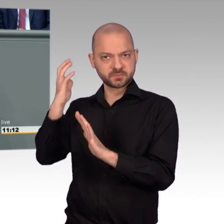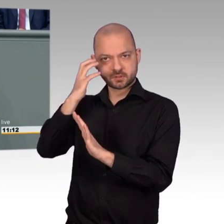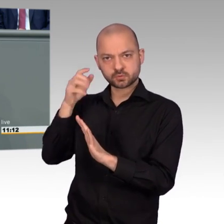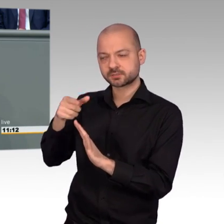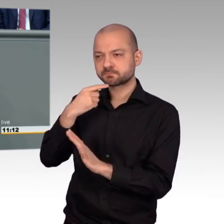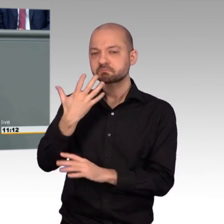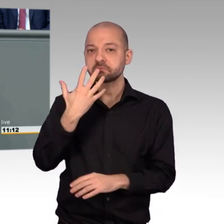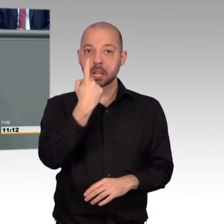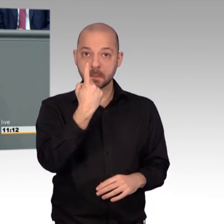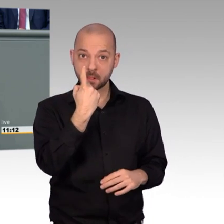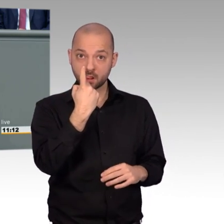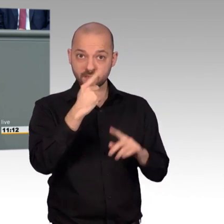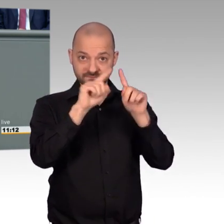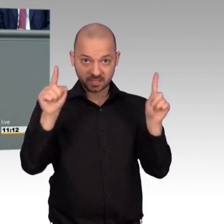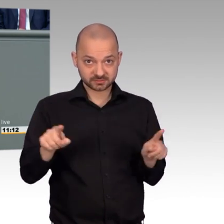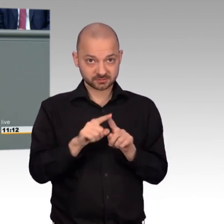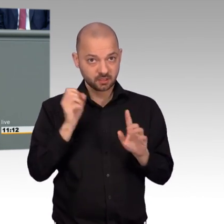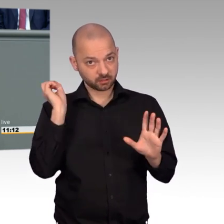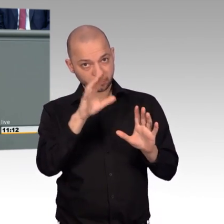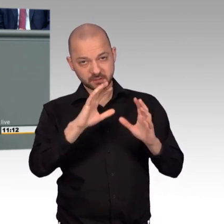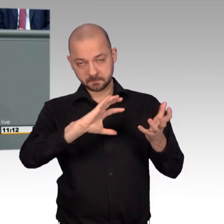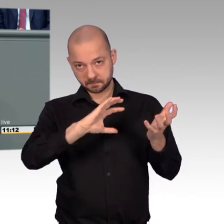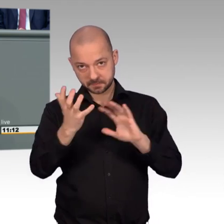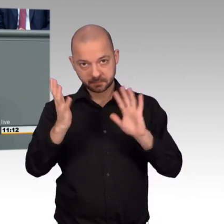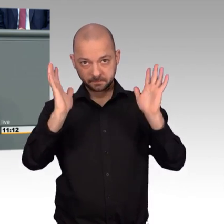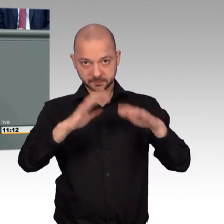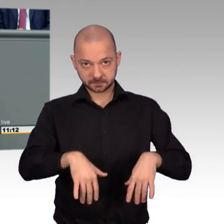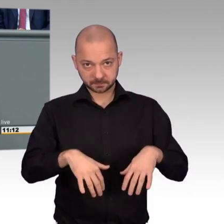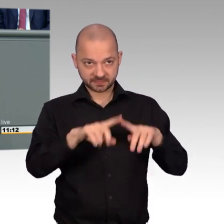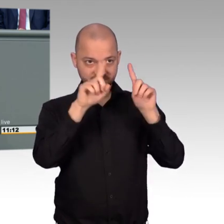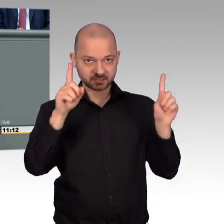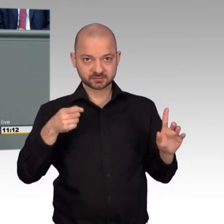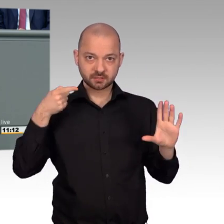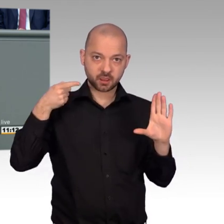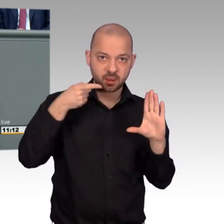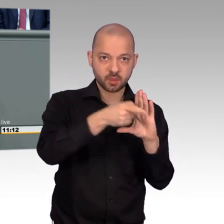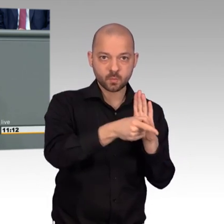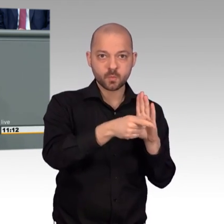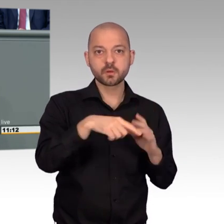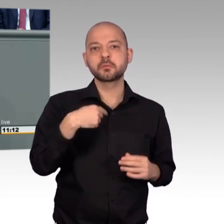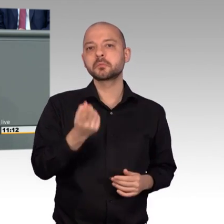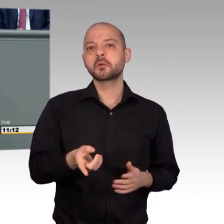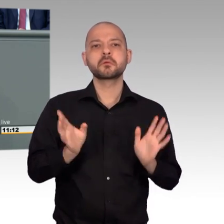Sanktionen gibt und es keine Reaktionen gibt, keine Ordnung gibt, dann wird das allgemein akzeptiert und dann gibt es eine weiter